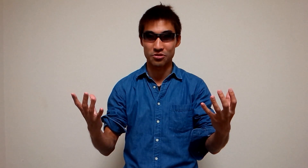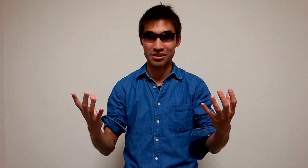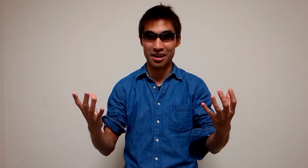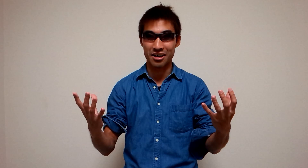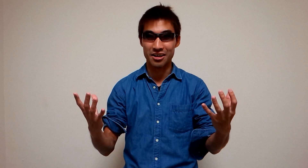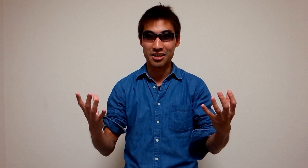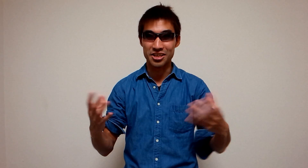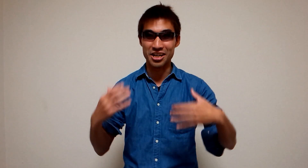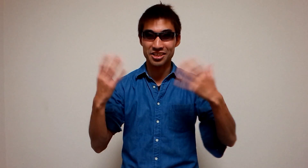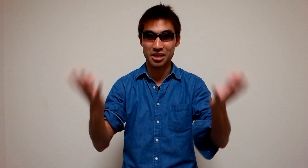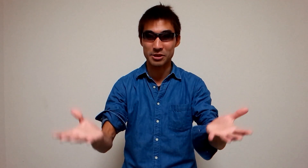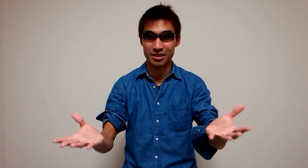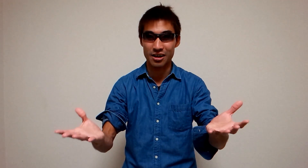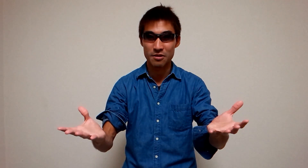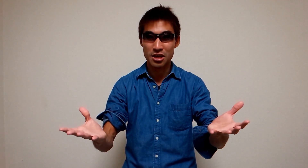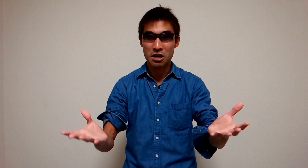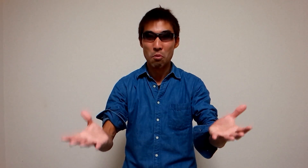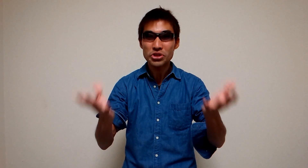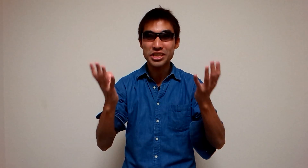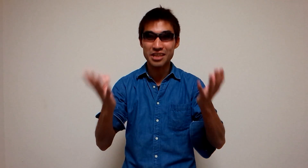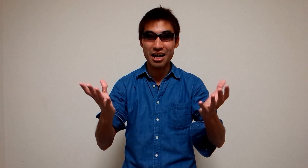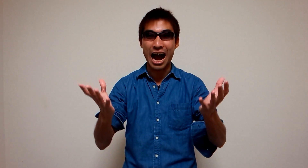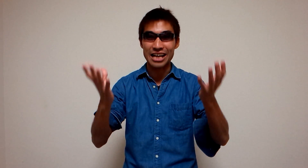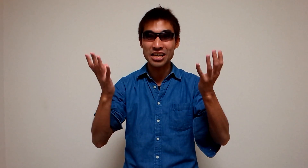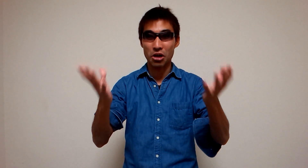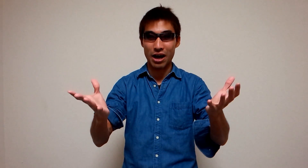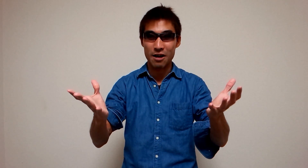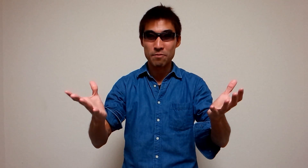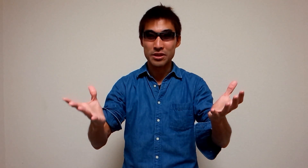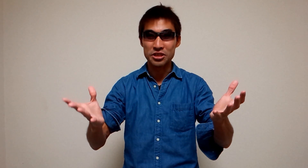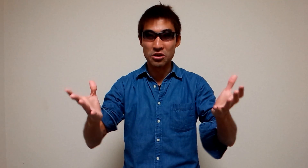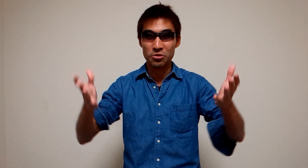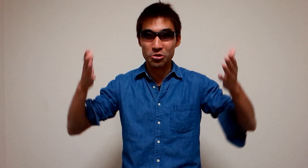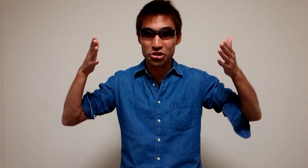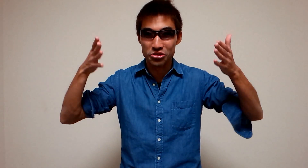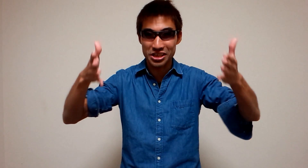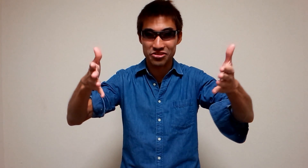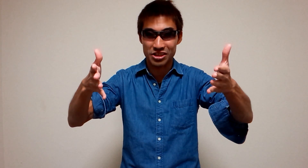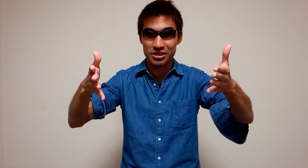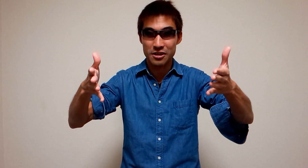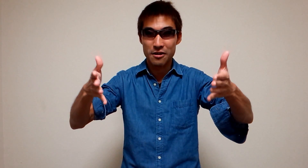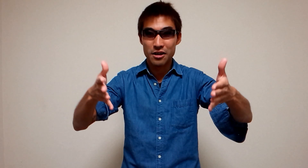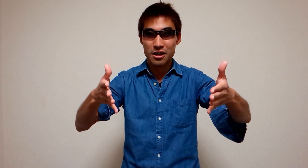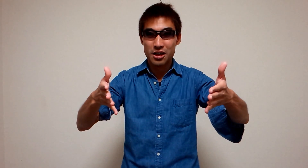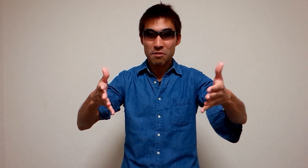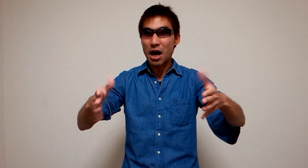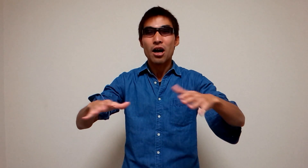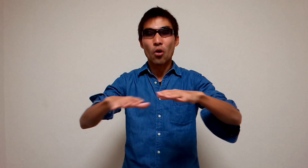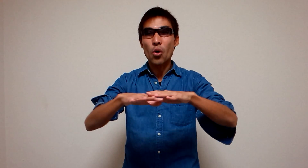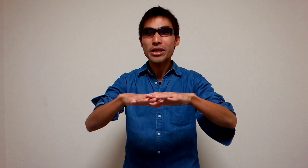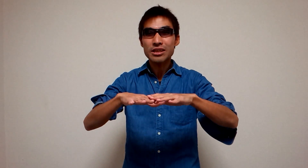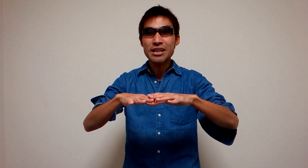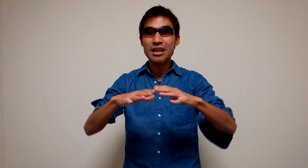方いらっしゃいますかもしいたらあなたは日本の救世主ですこれってなんか